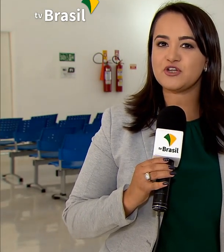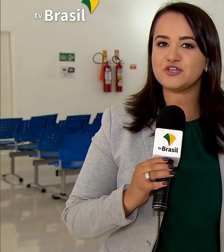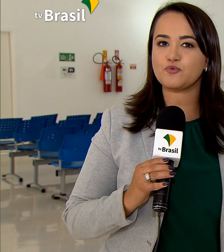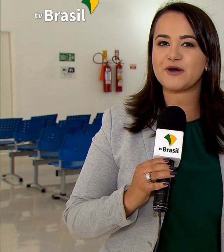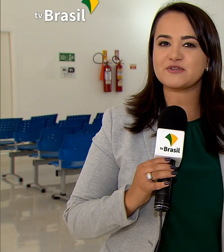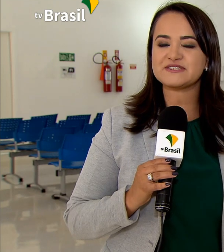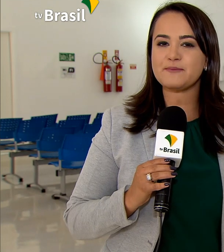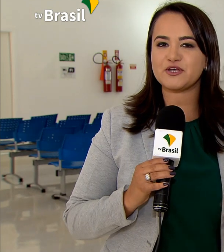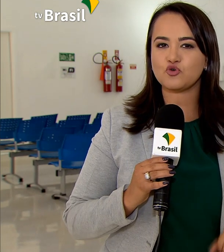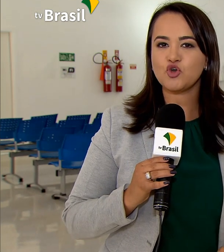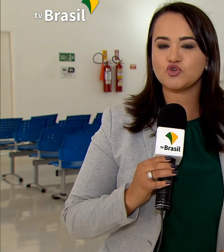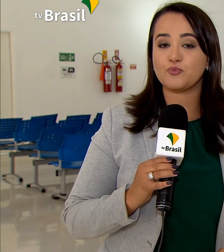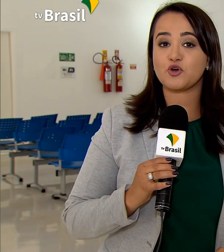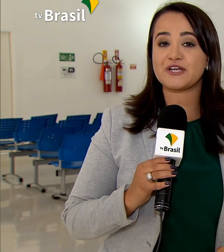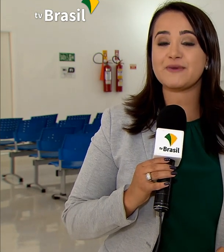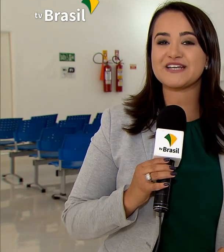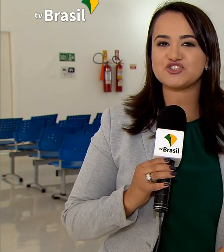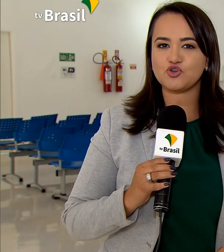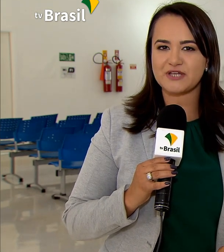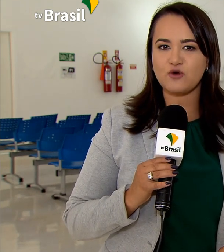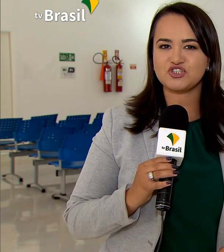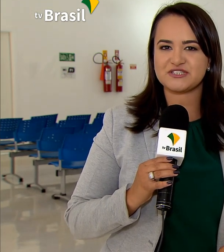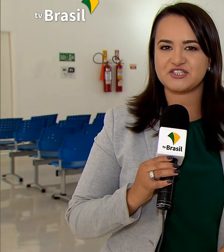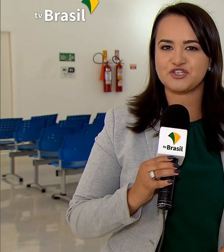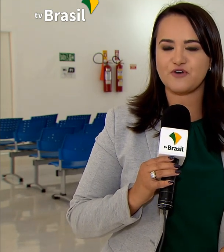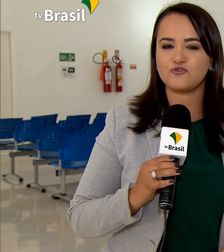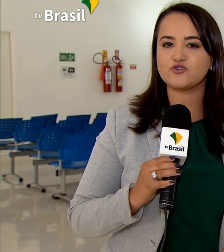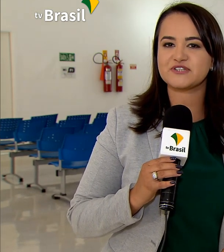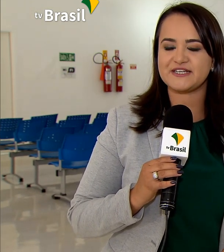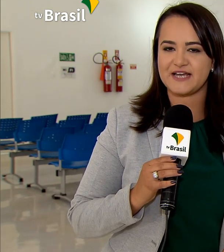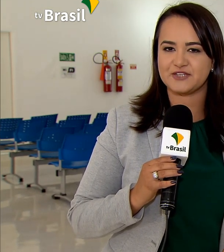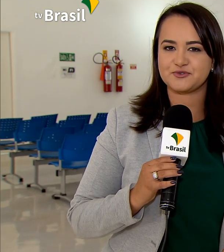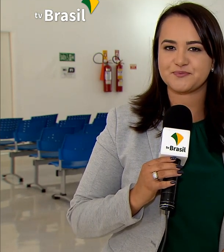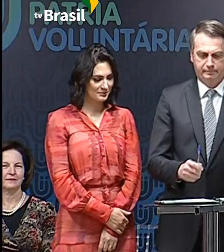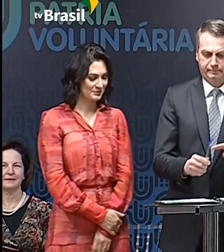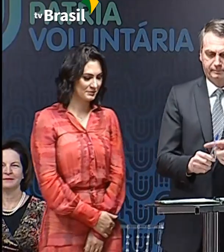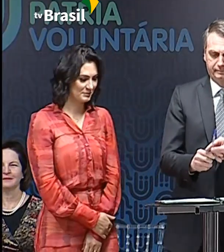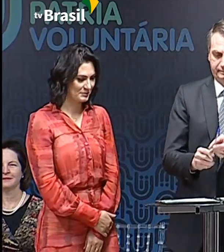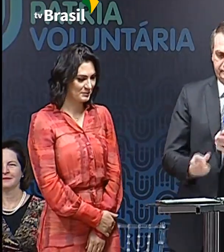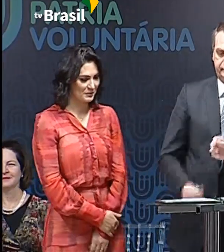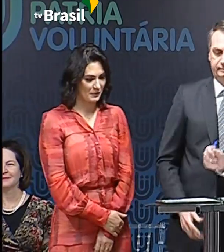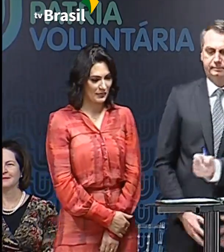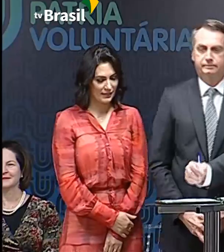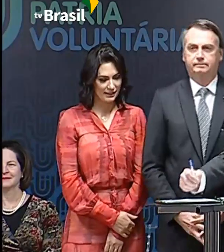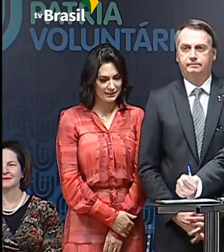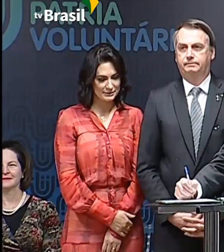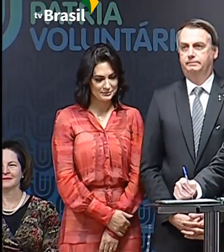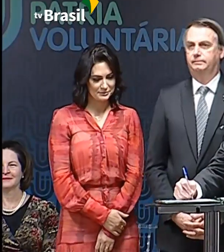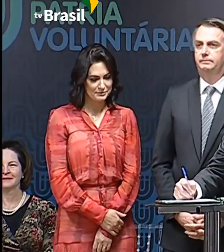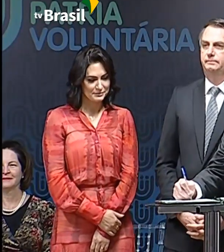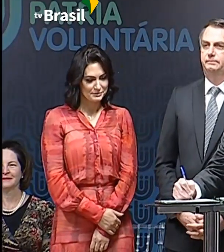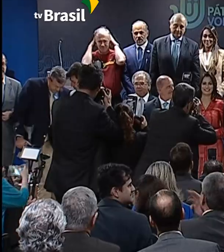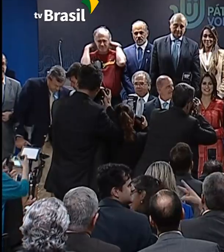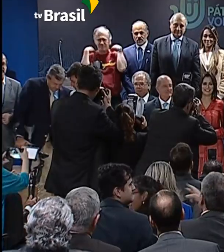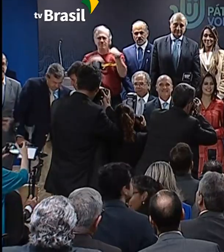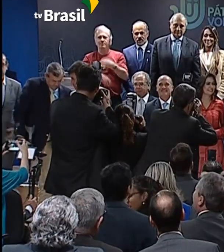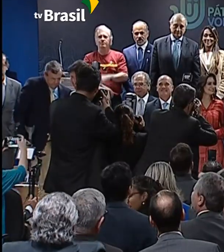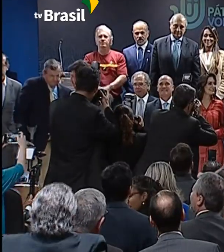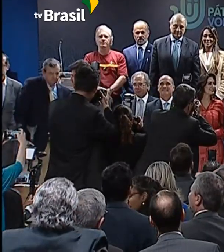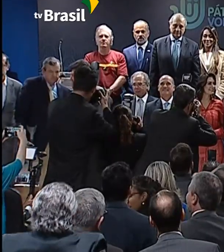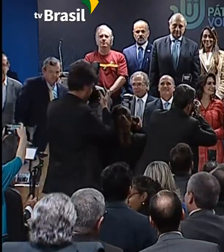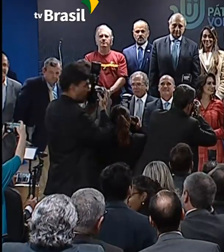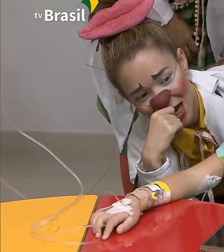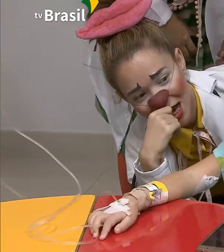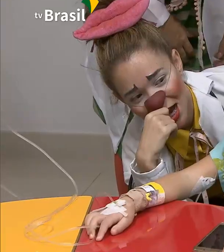e foi escolhido para o lançamento do Programa Nacional de Incentivo ao Voluntariado. Coordenado pelo Ministério da Cidadania, o programa